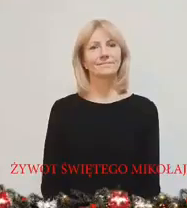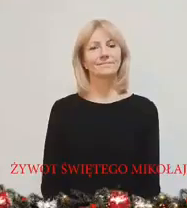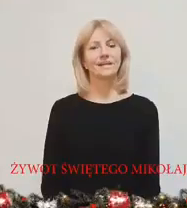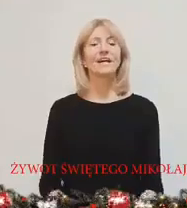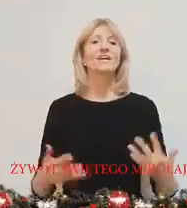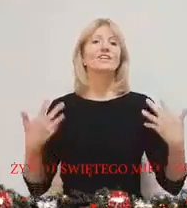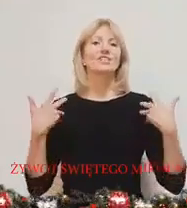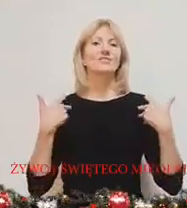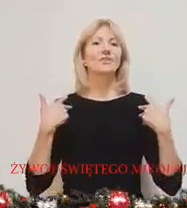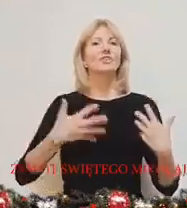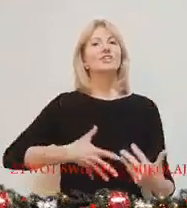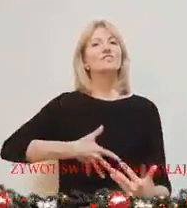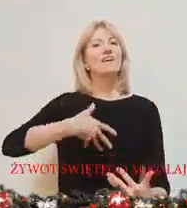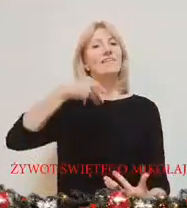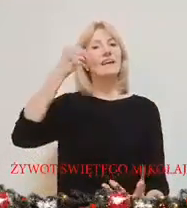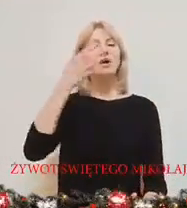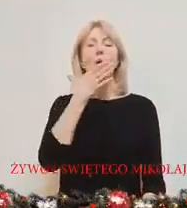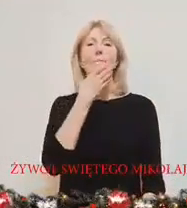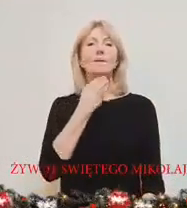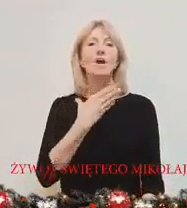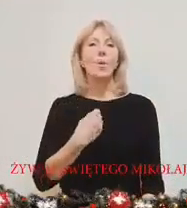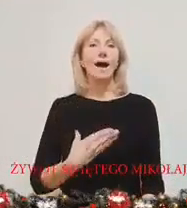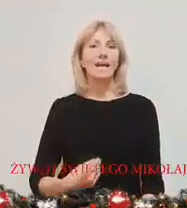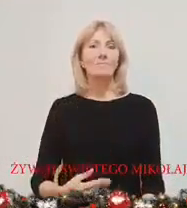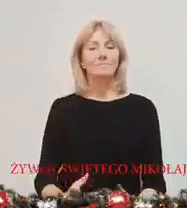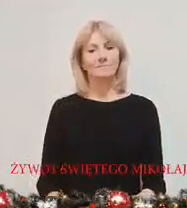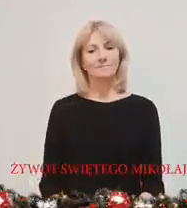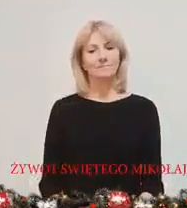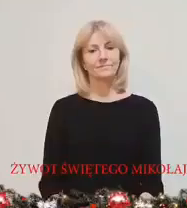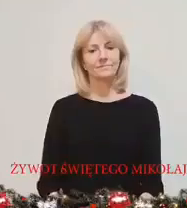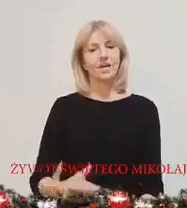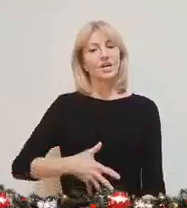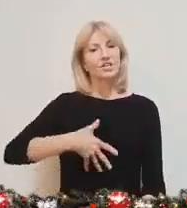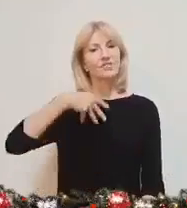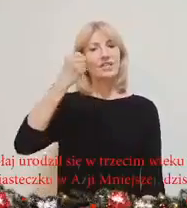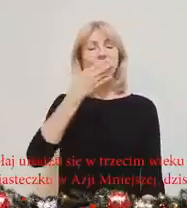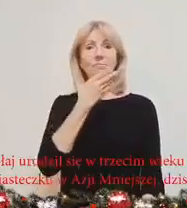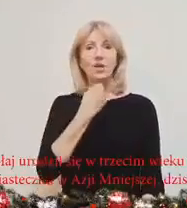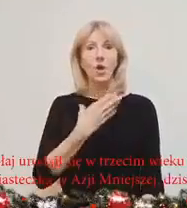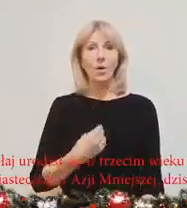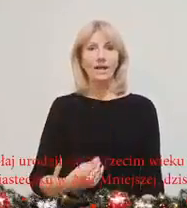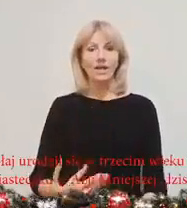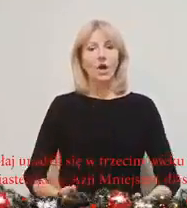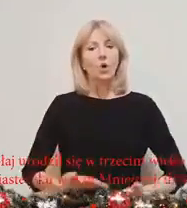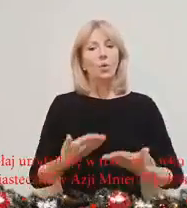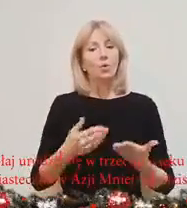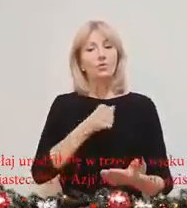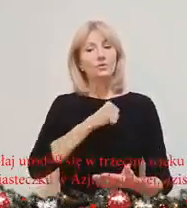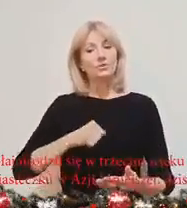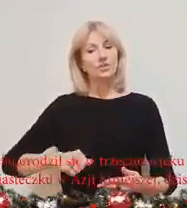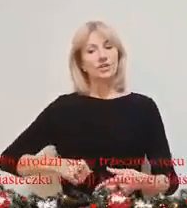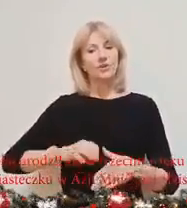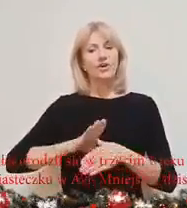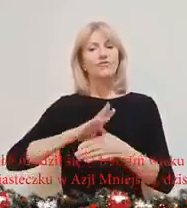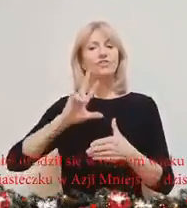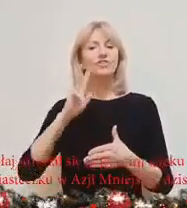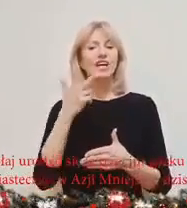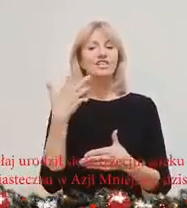Żywot Świętego Mikołaja Święty Mikołaj urodził się w III